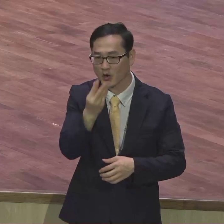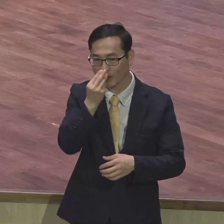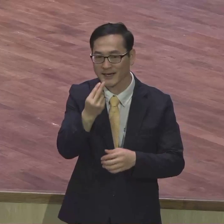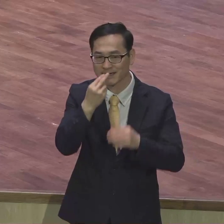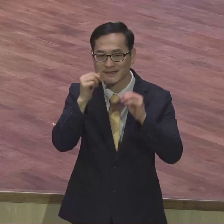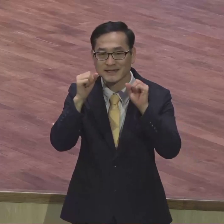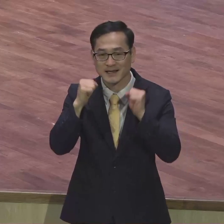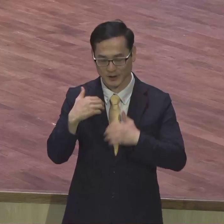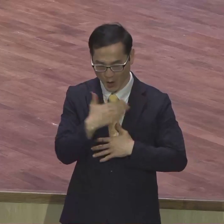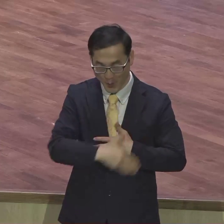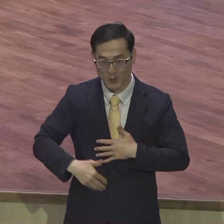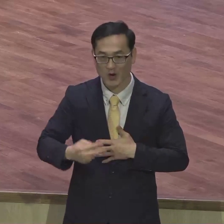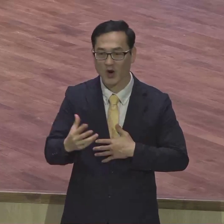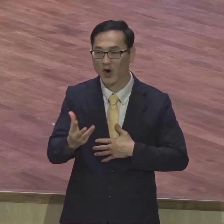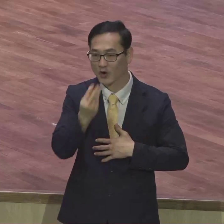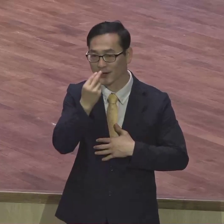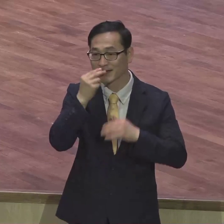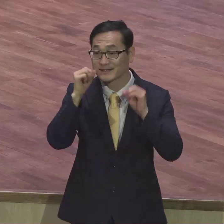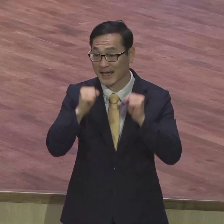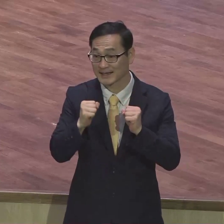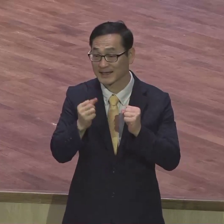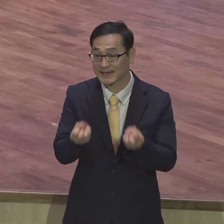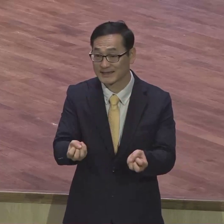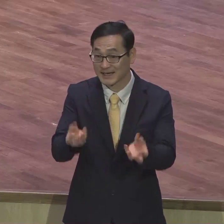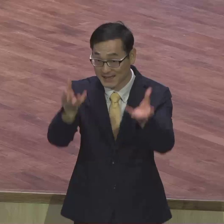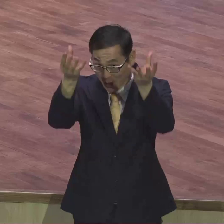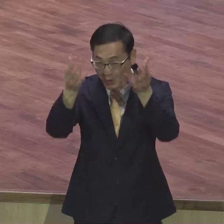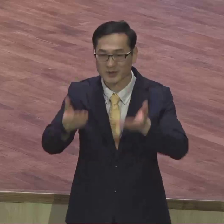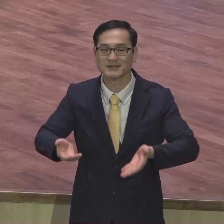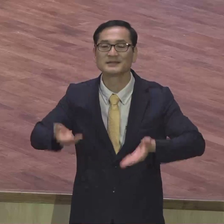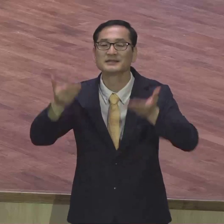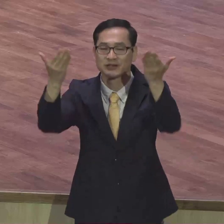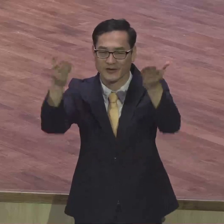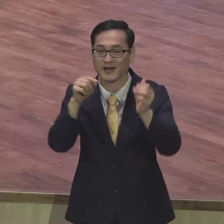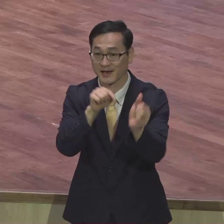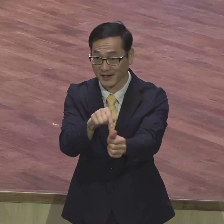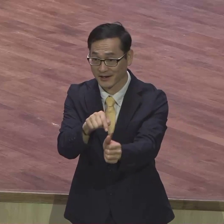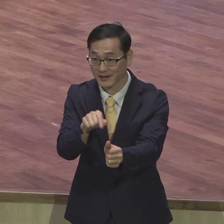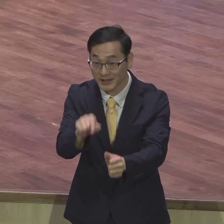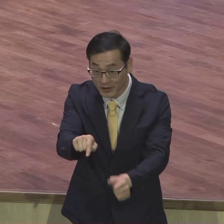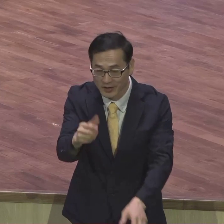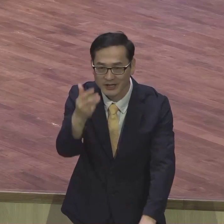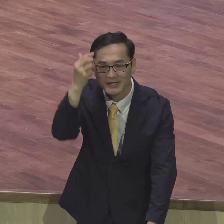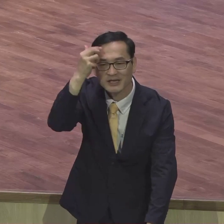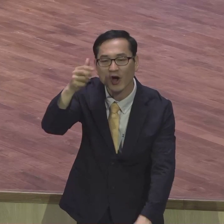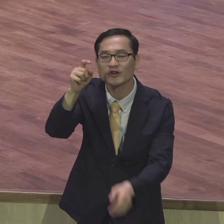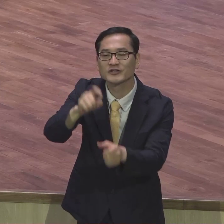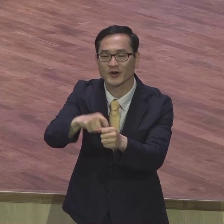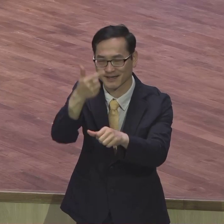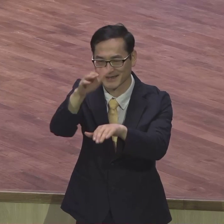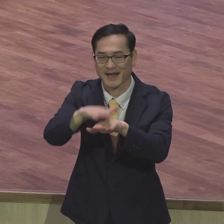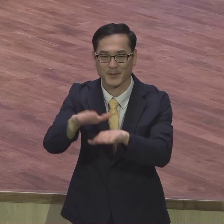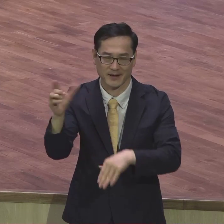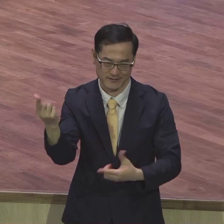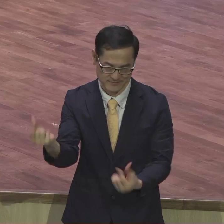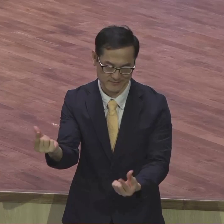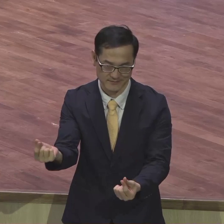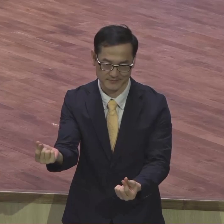예배니라 영적 예배니라 본문의 이 거룩으로라고 시작합니다 12장